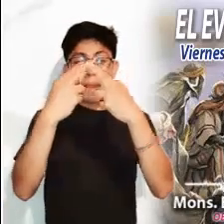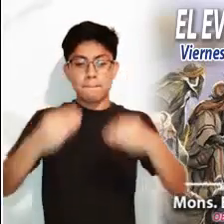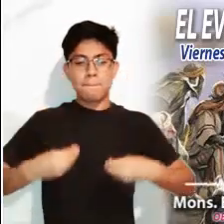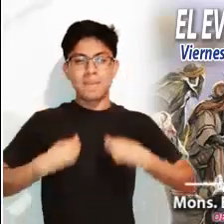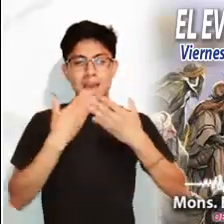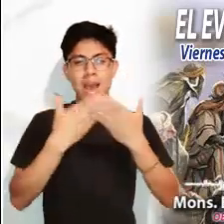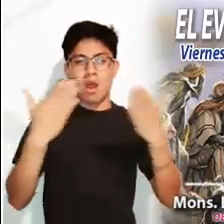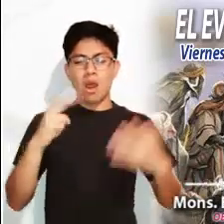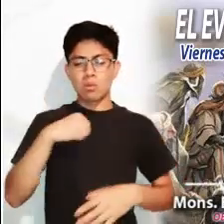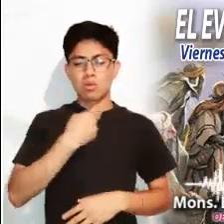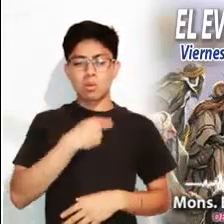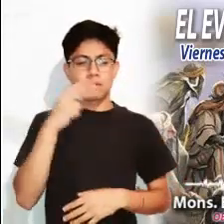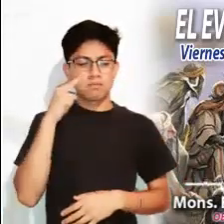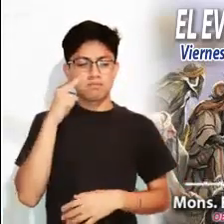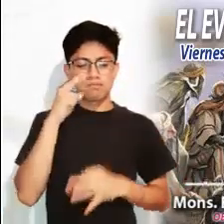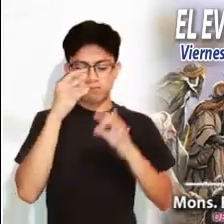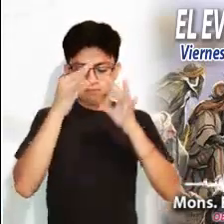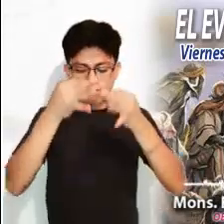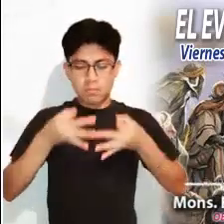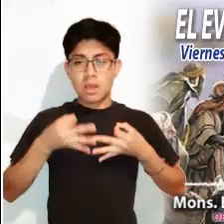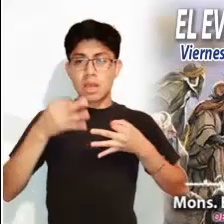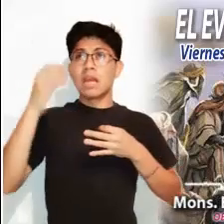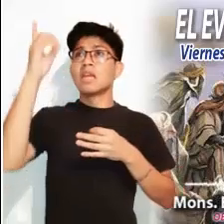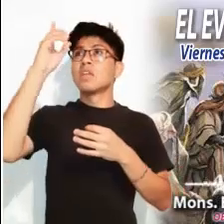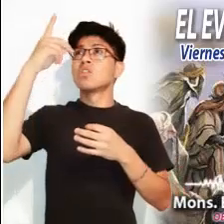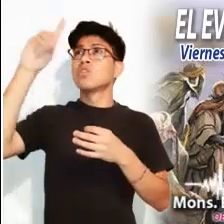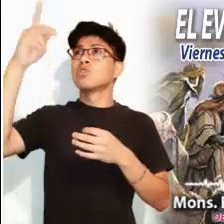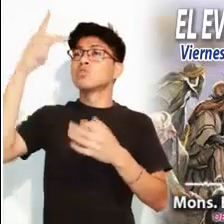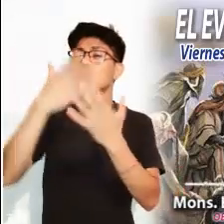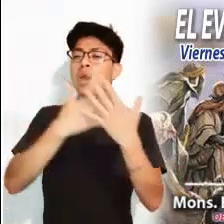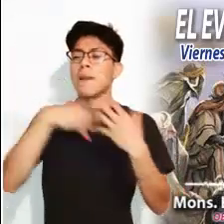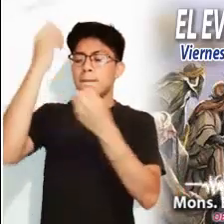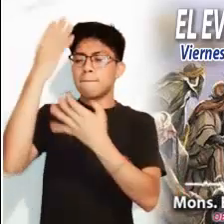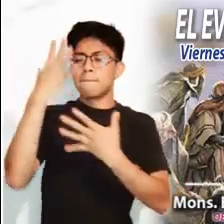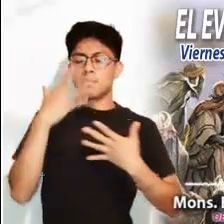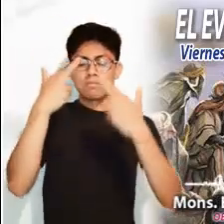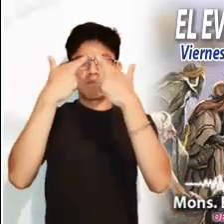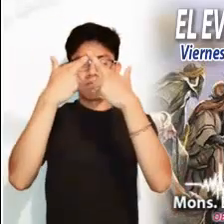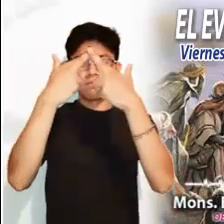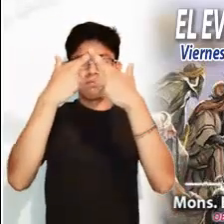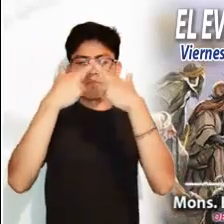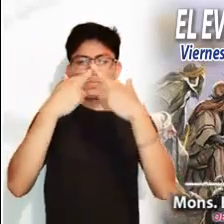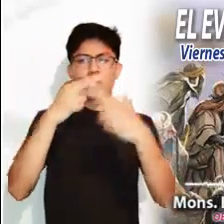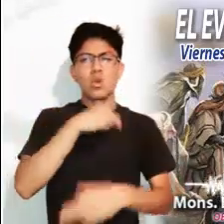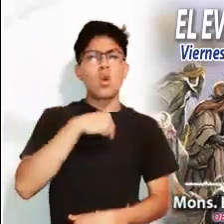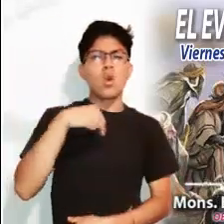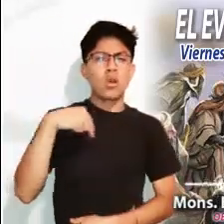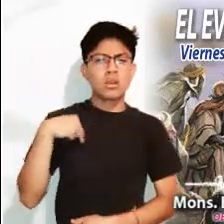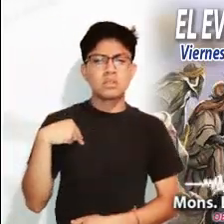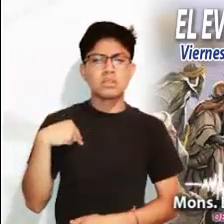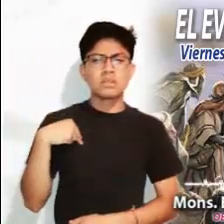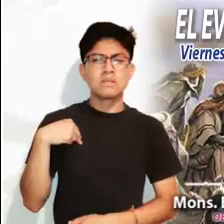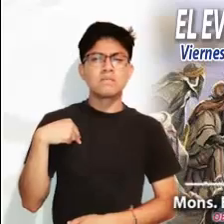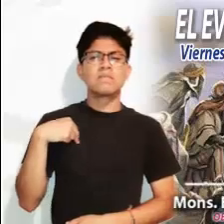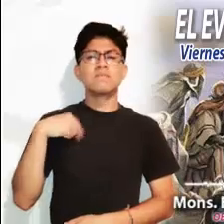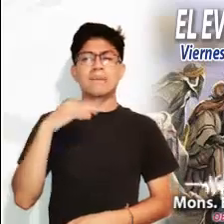y por la belleza de las cosas. Hoy, hagamos un momento de reflexión. Miremos la vida que estamos